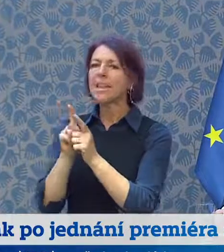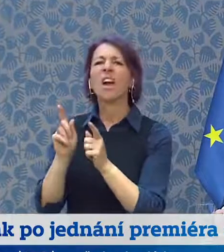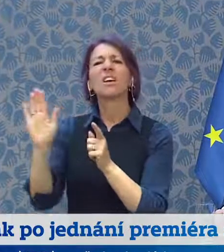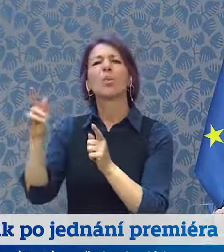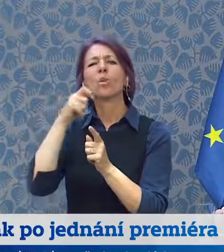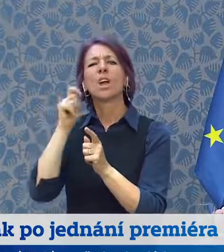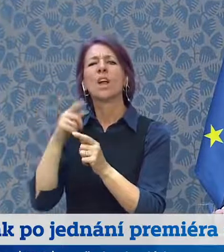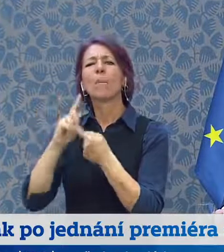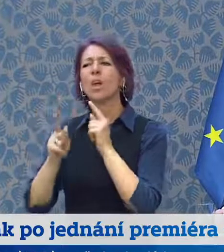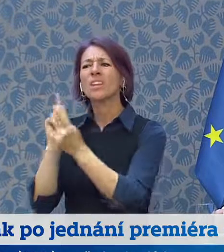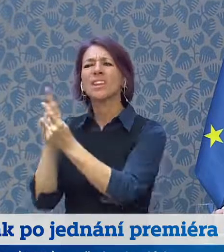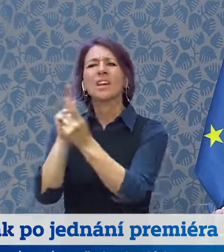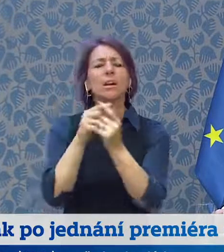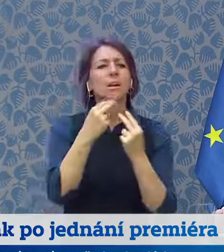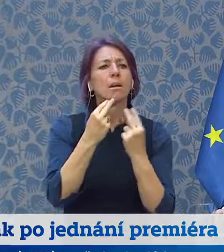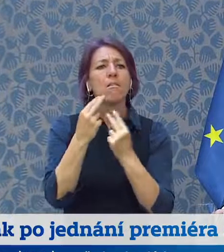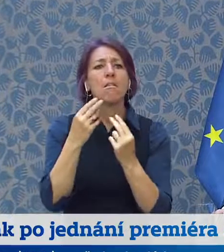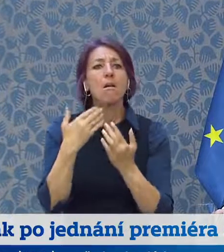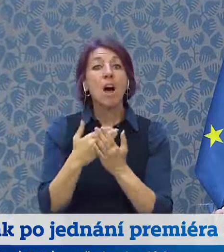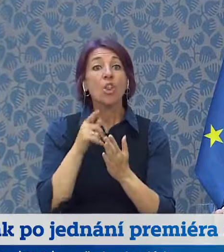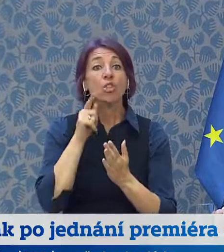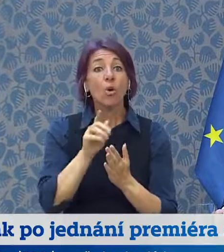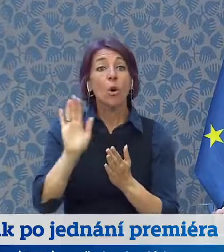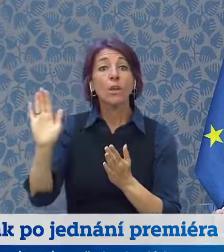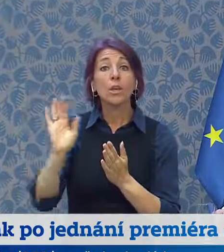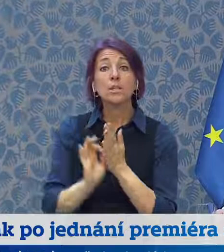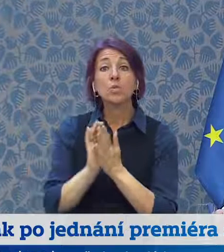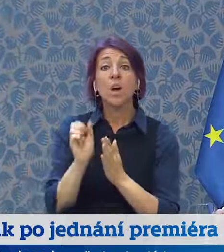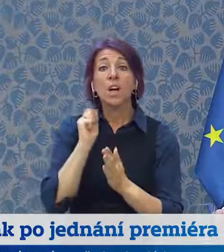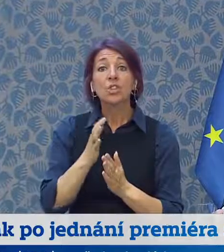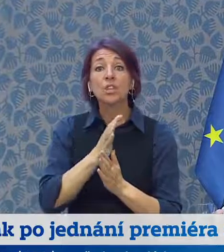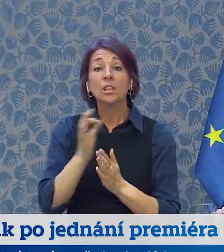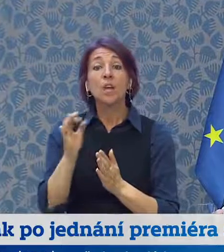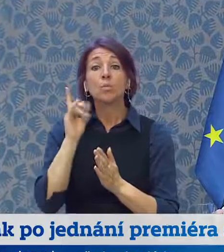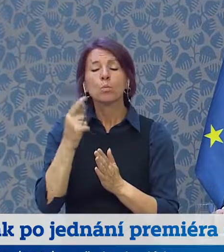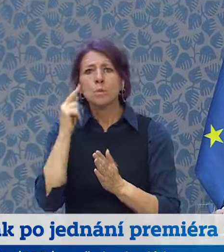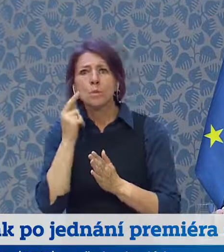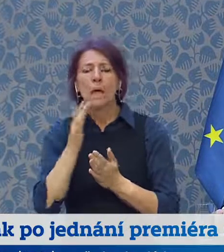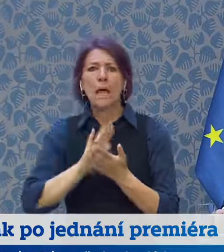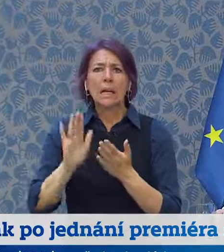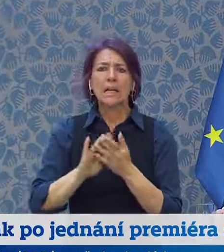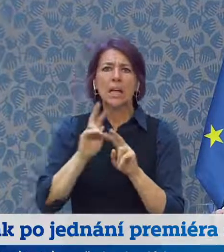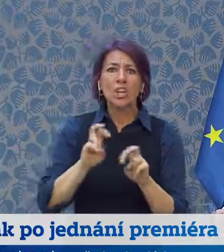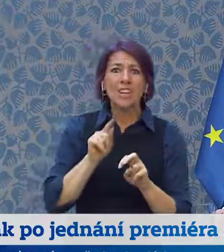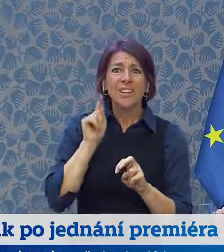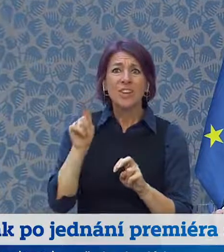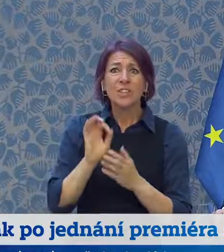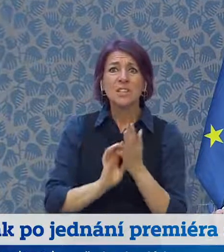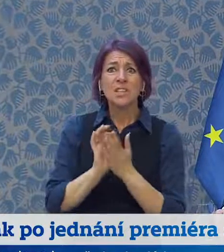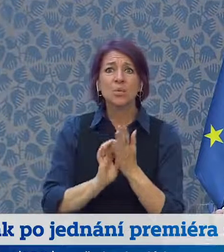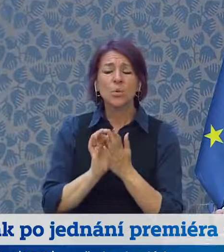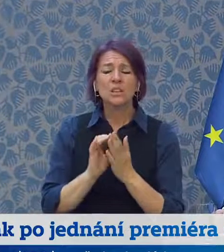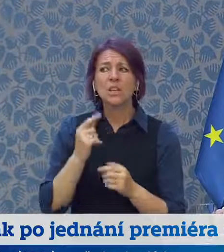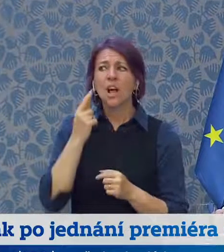na místě, co oni každodenně musí rozhodovat, s čím se potýkají. To si musíme